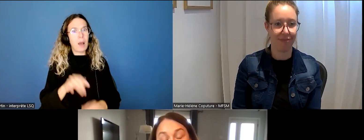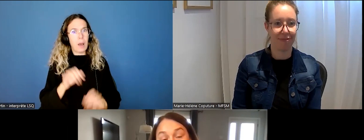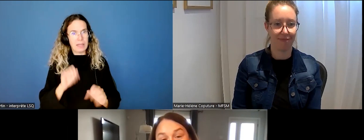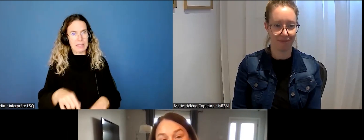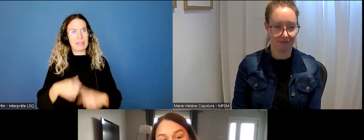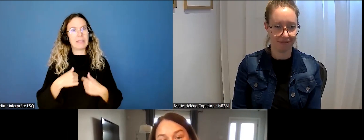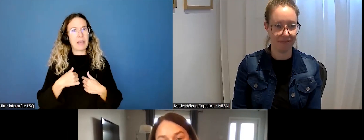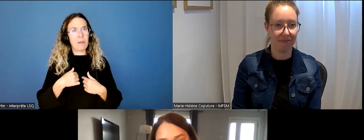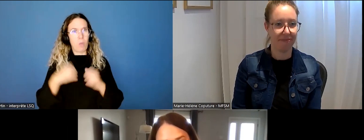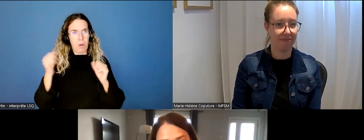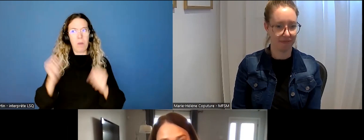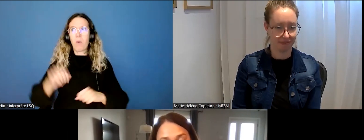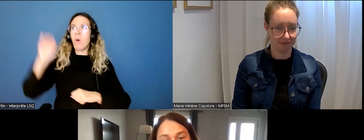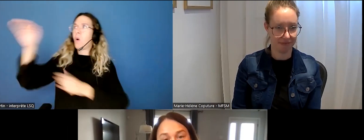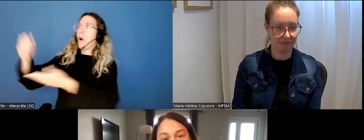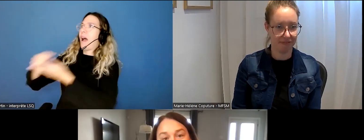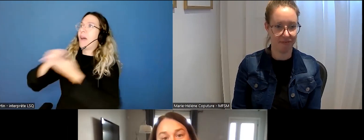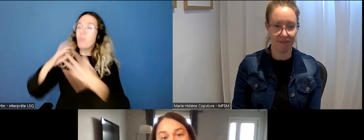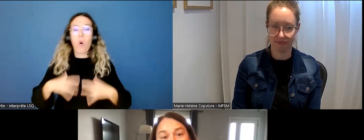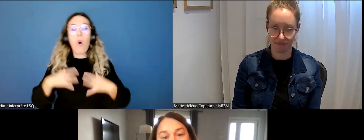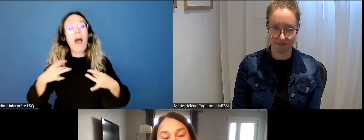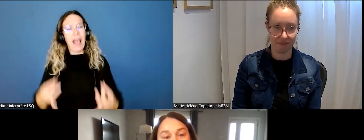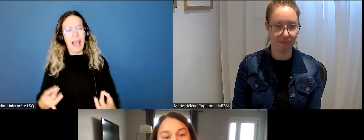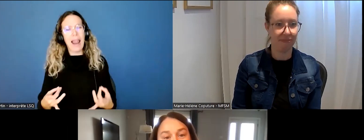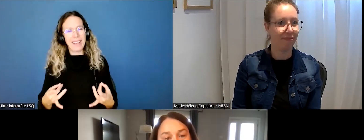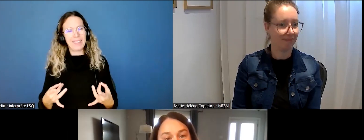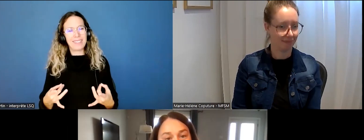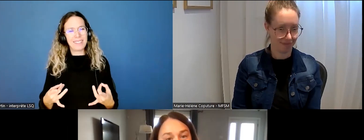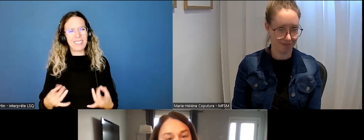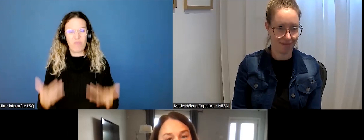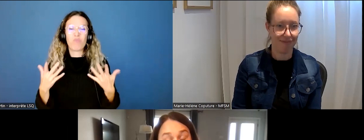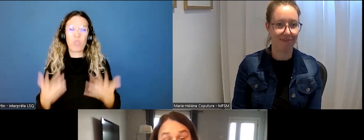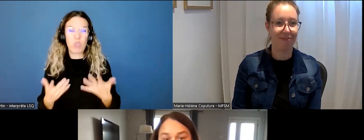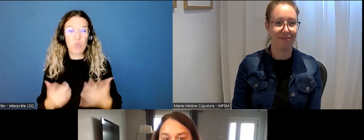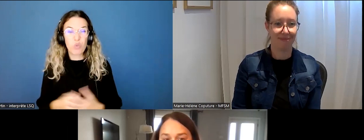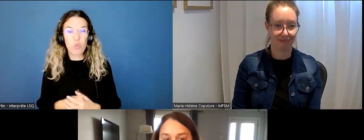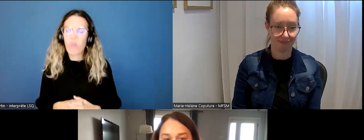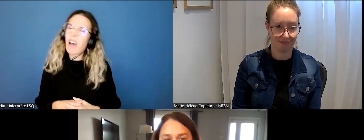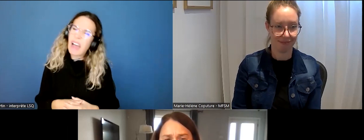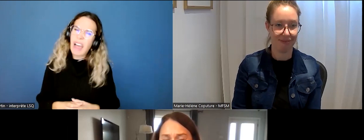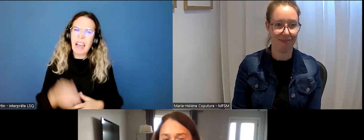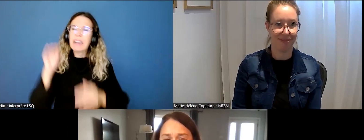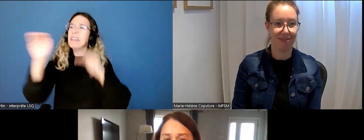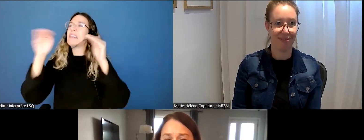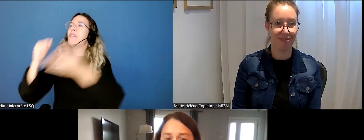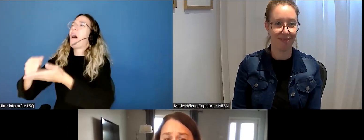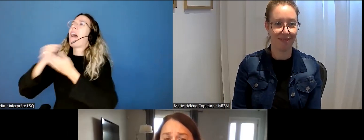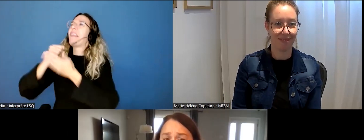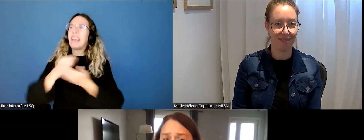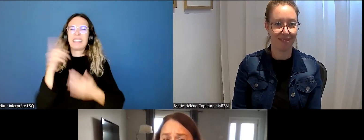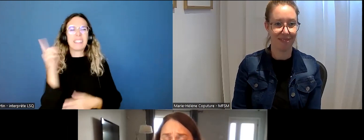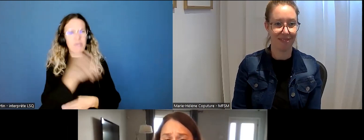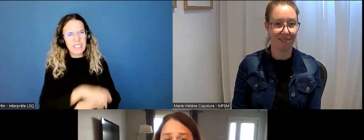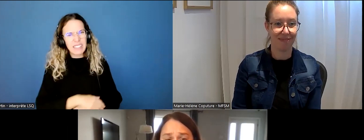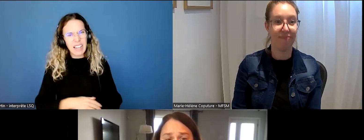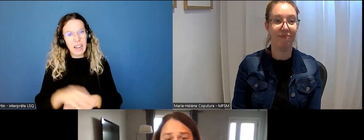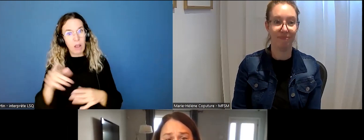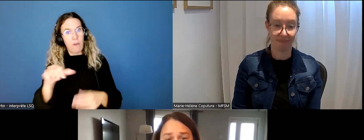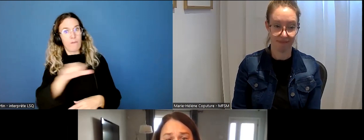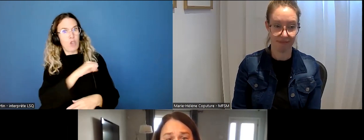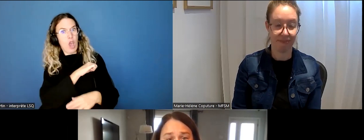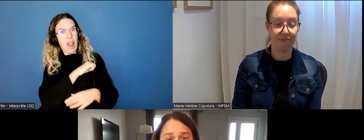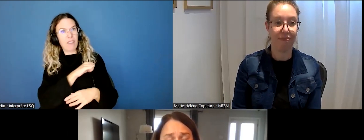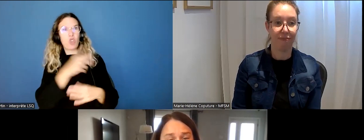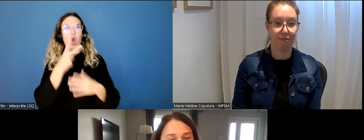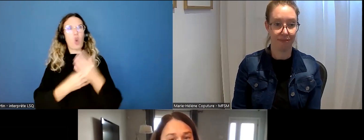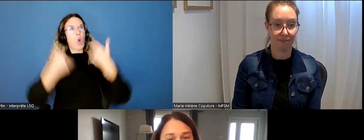'aide, qu'elle se sent à l'aise de demander de l'aide, parce qu'on voit souvent ça. C'est dur de demander de l'aide. Mettre le mot violence conjugale sur sa